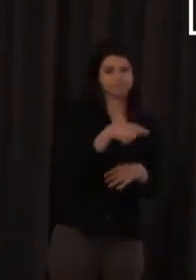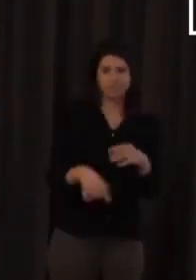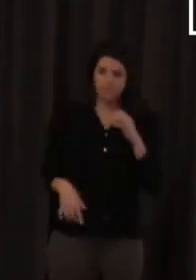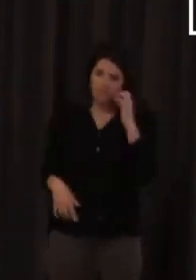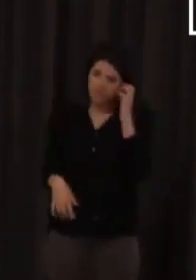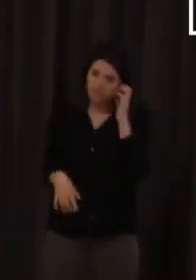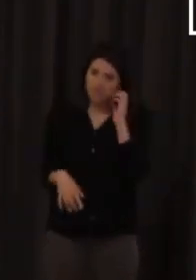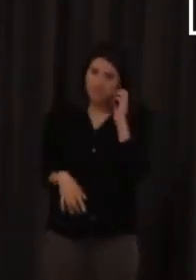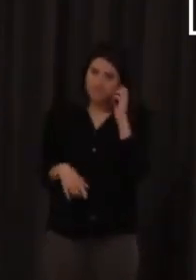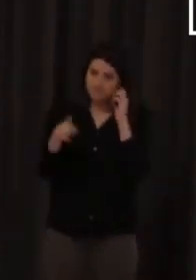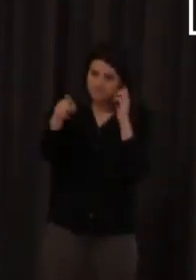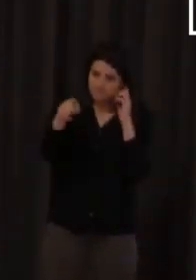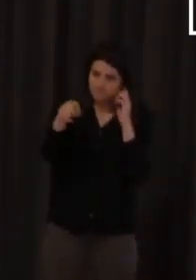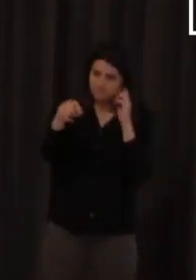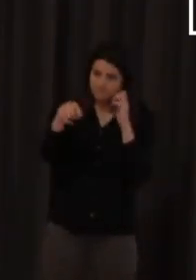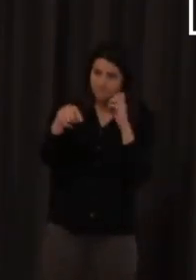más después